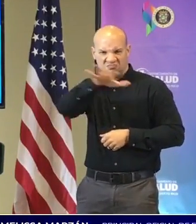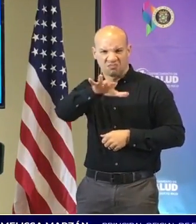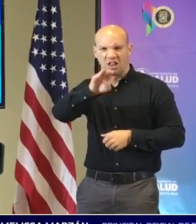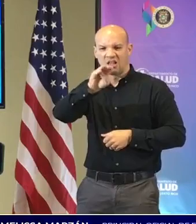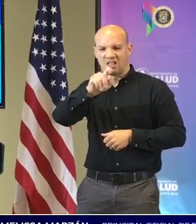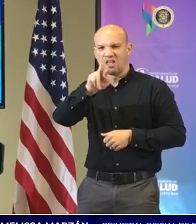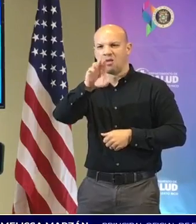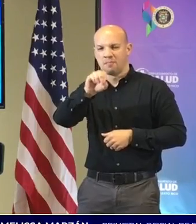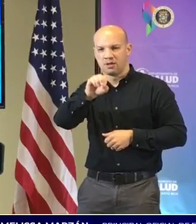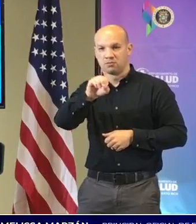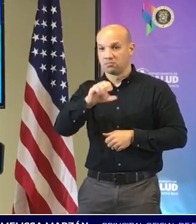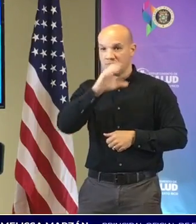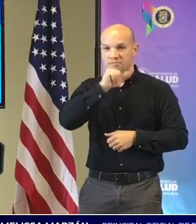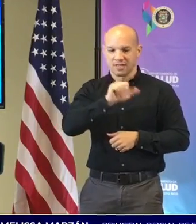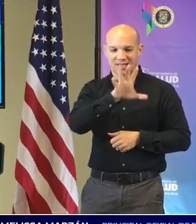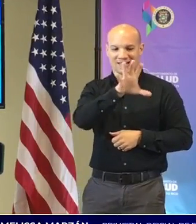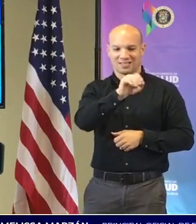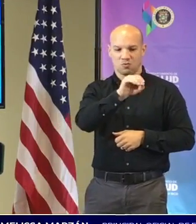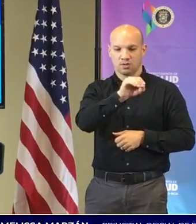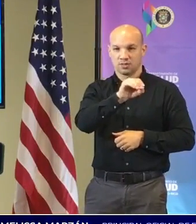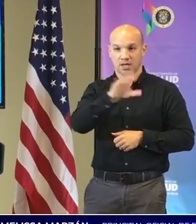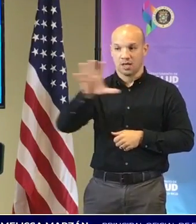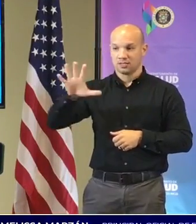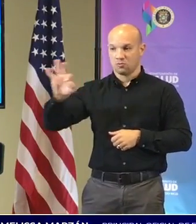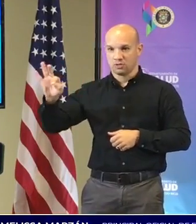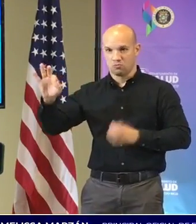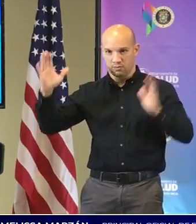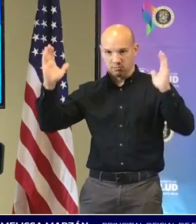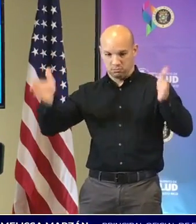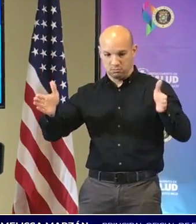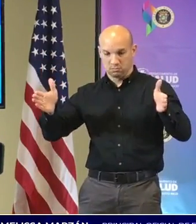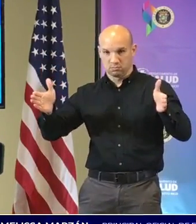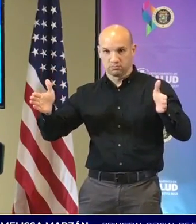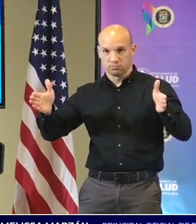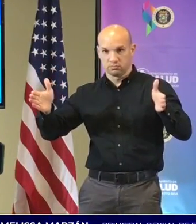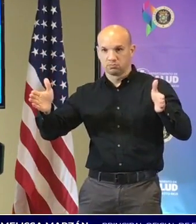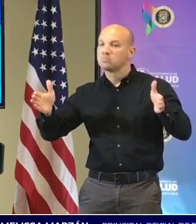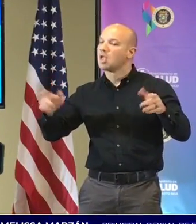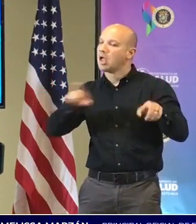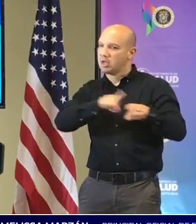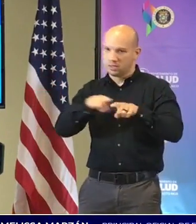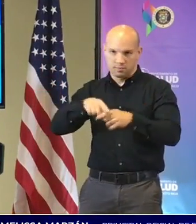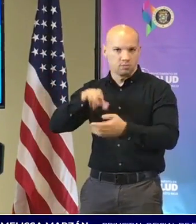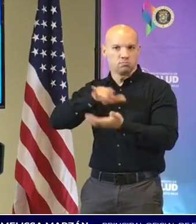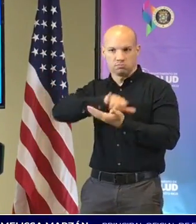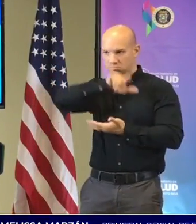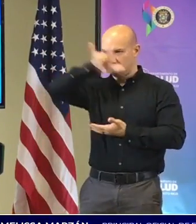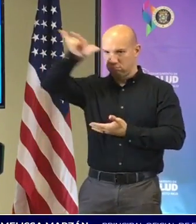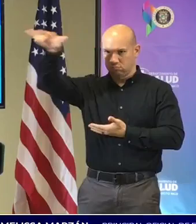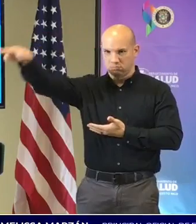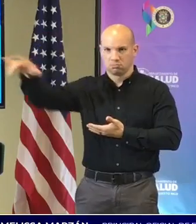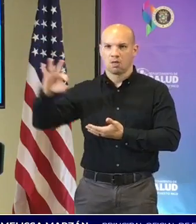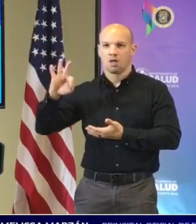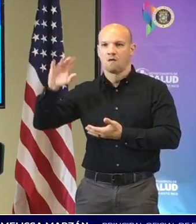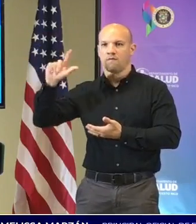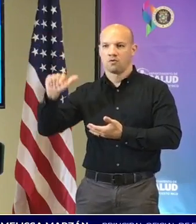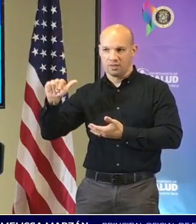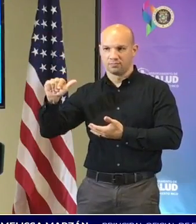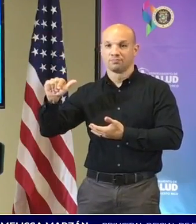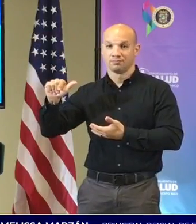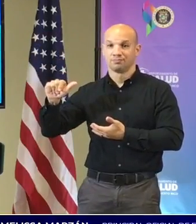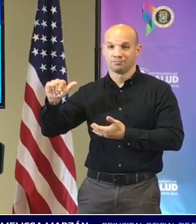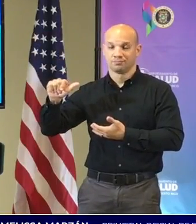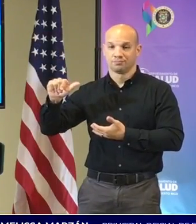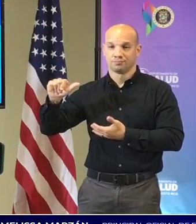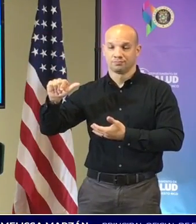de edad de 50 a 59 años igualmente tiene historial de viaje al estado de la Florida esta